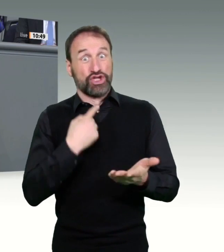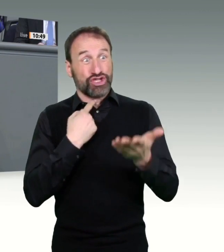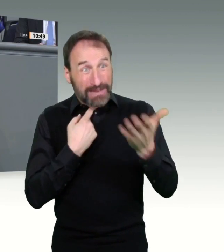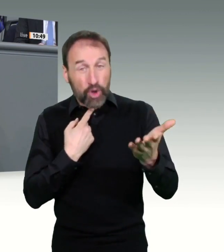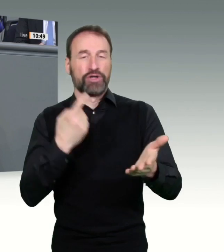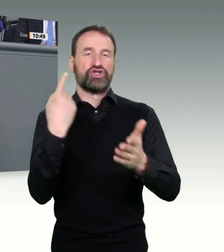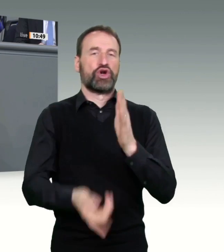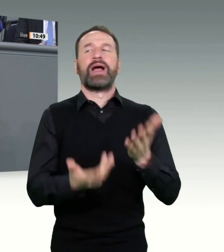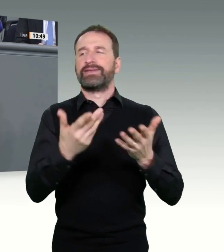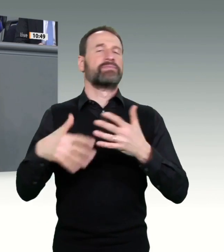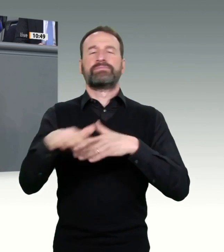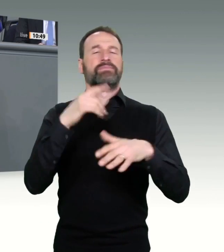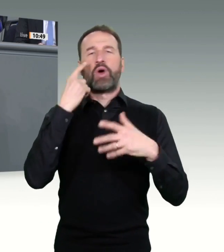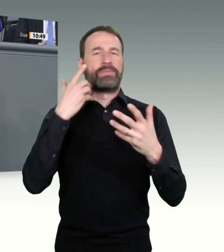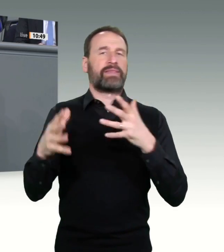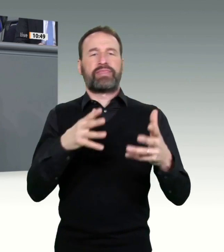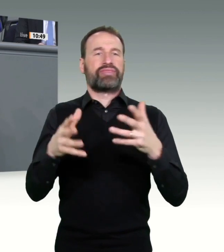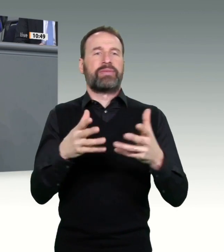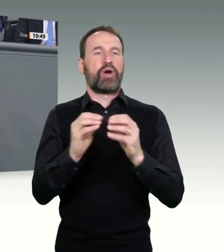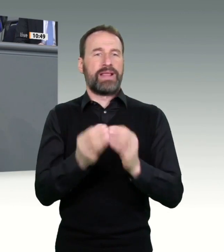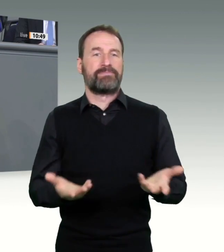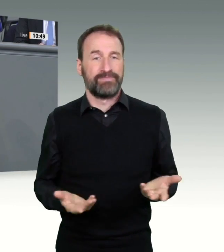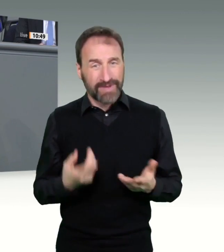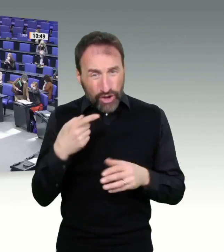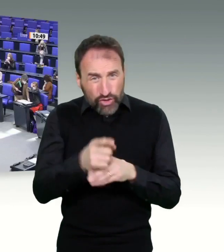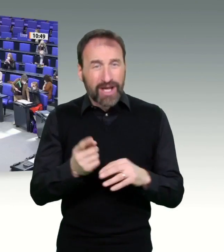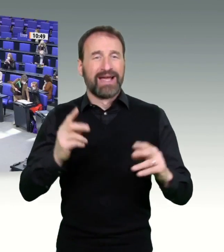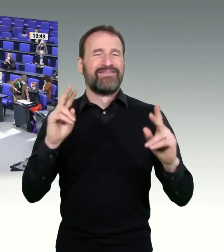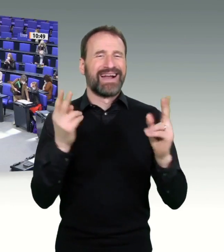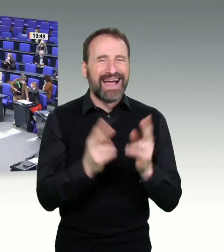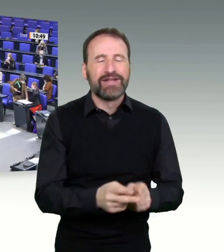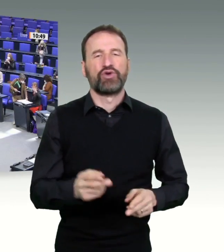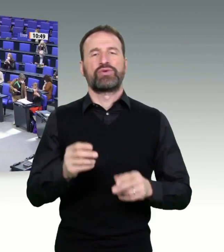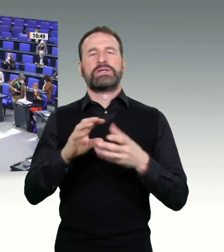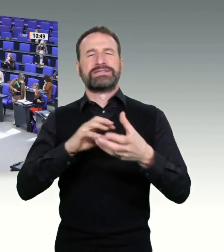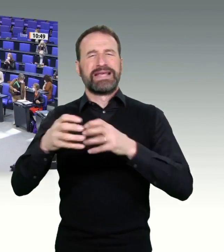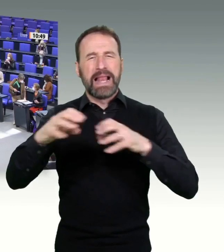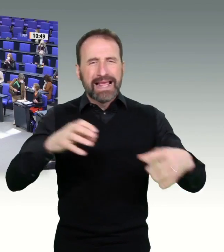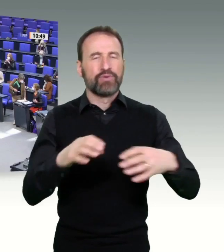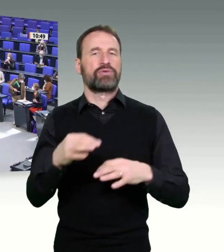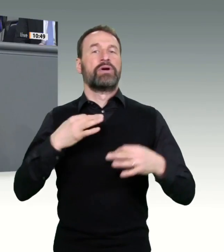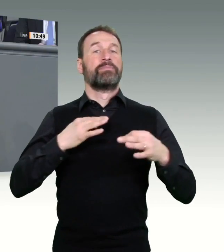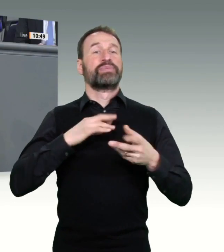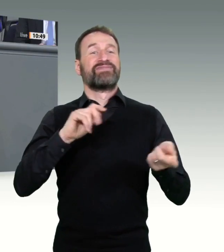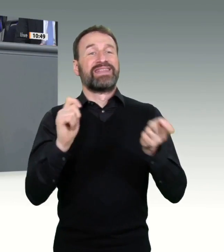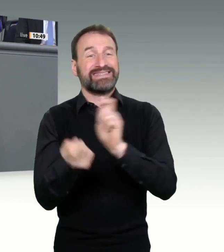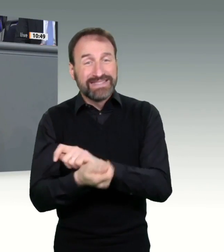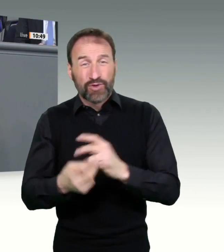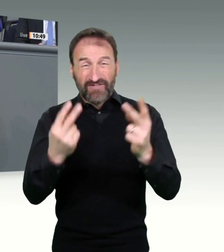lösen. Ein gut ausgestatteter öffentliche Daseinsvorsorge, ein gut ausgestatteter öffentlicher Gesundheitsdienst ist